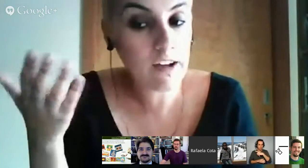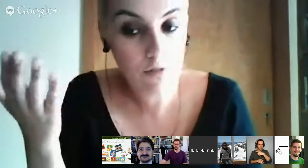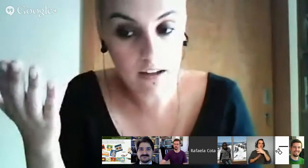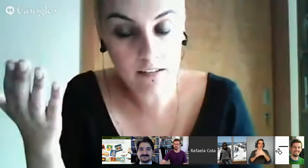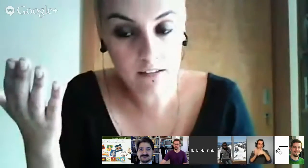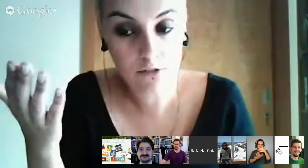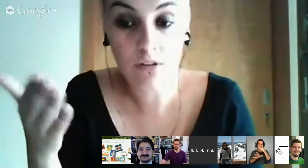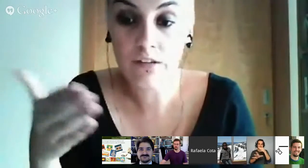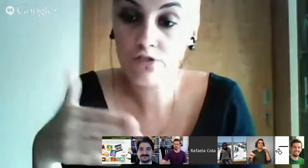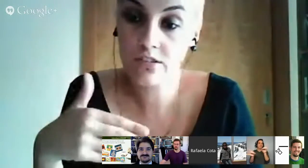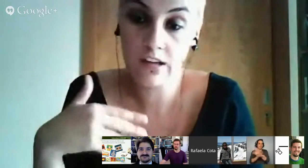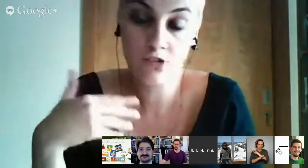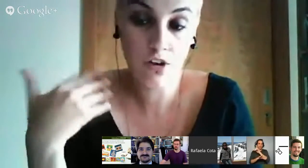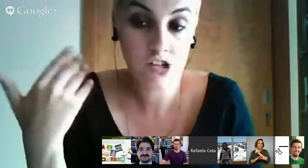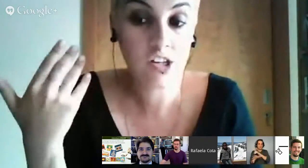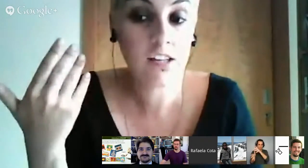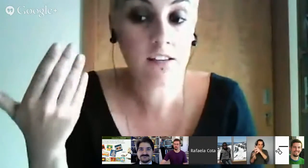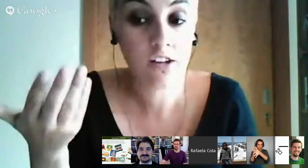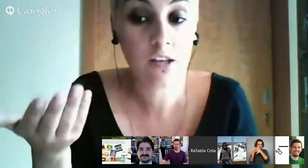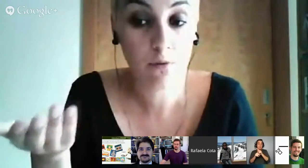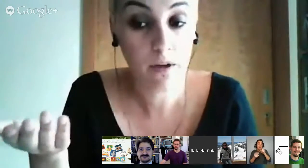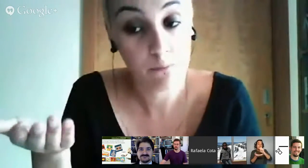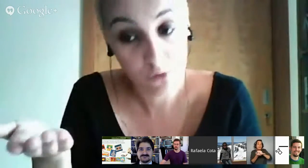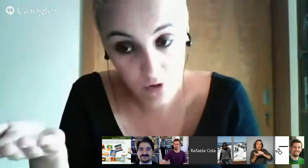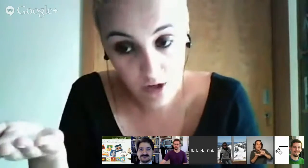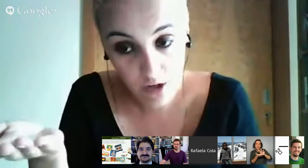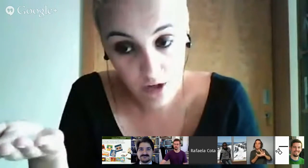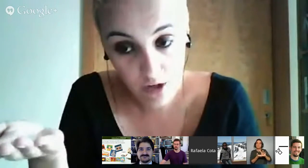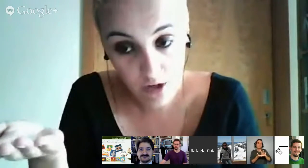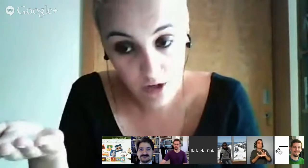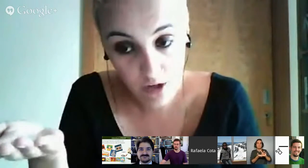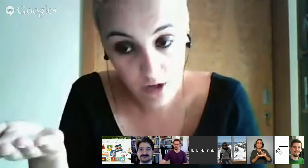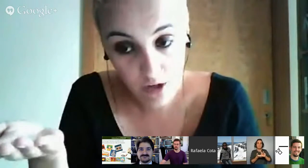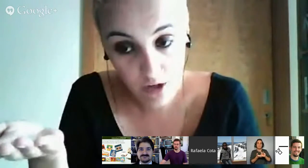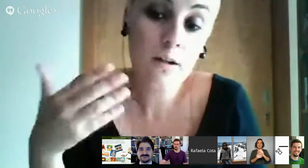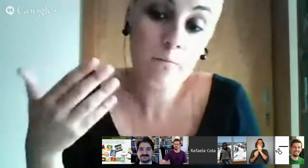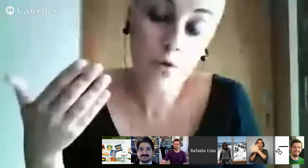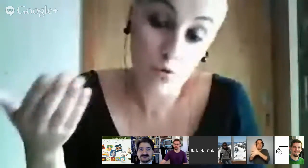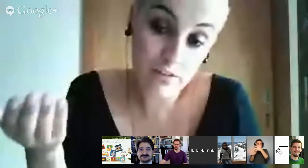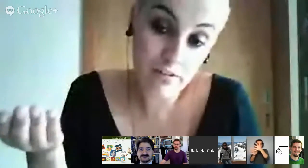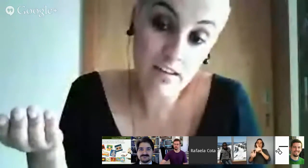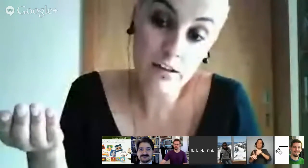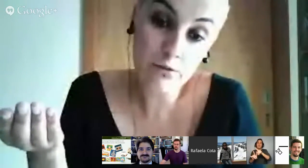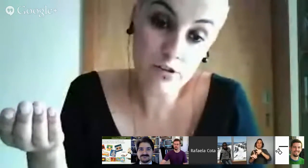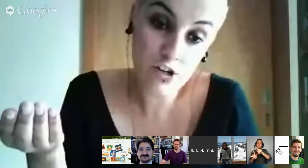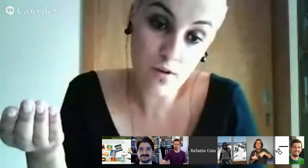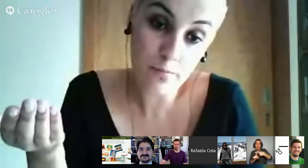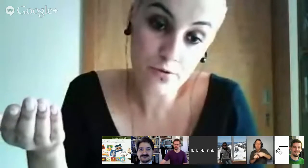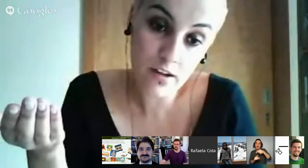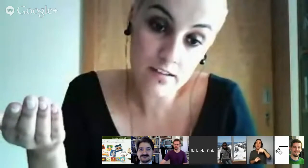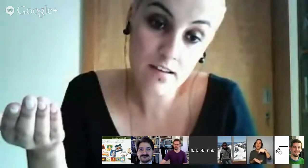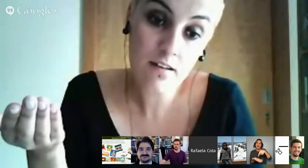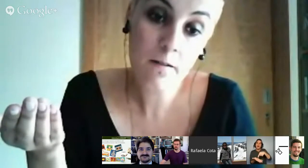signwriting, que são livros que têm histórias escritas em português, mas com DVD em língua gestual portuguesa,